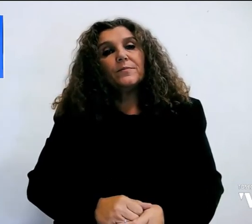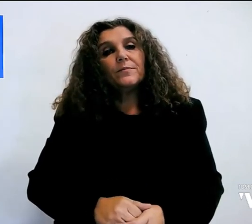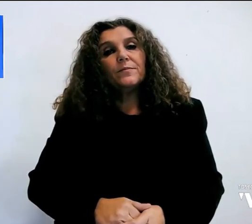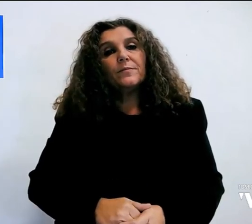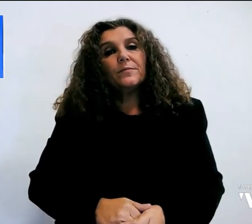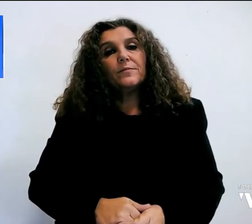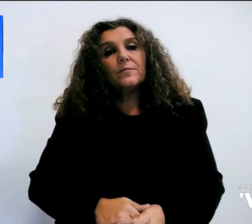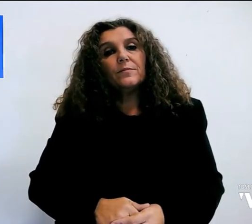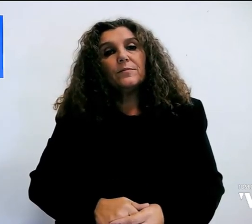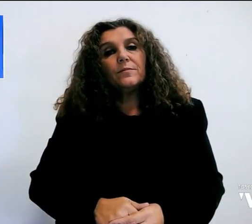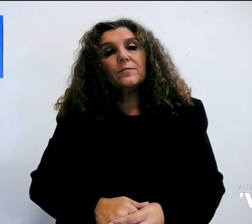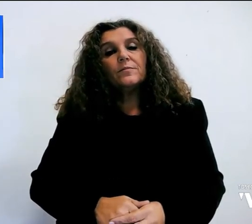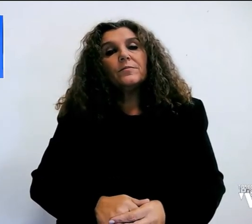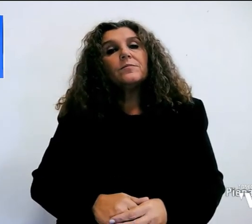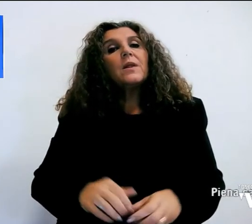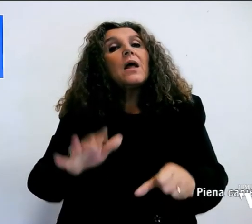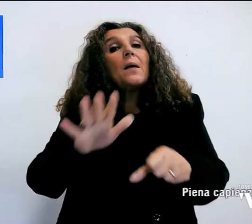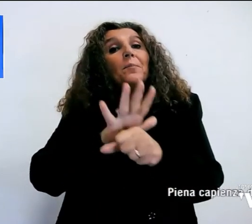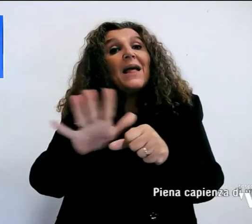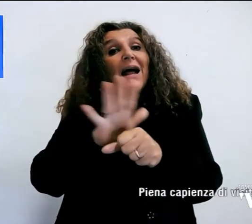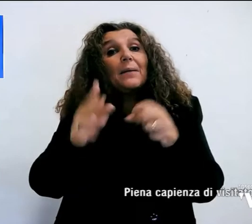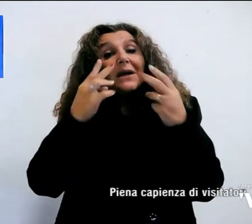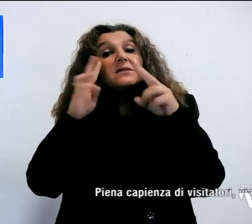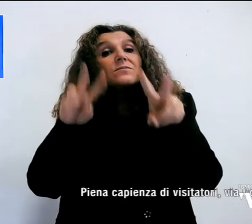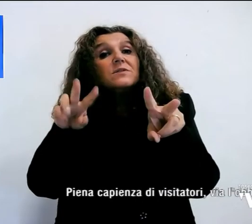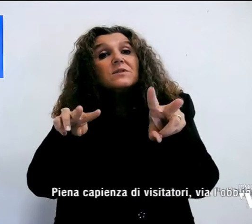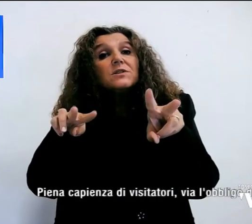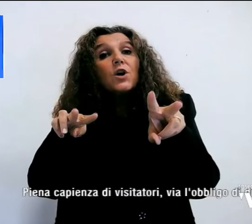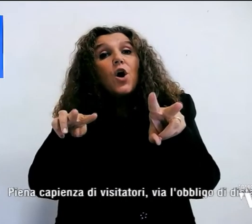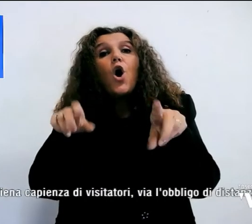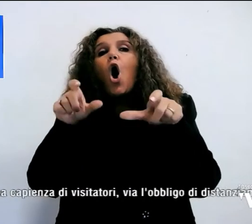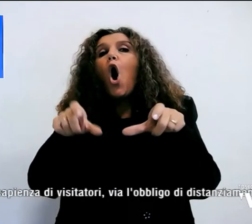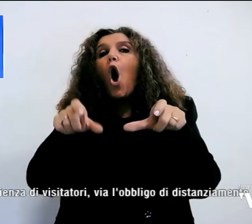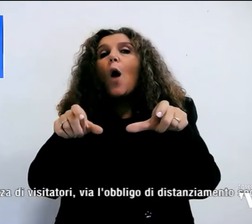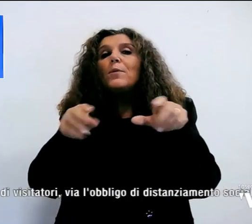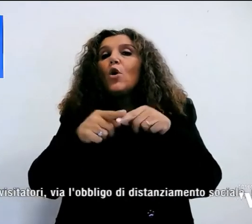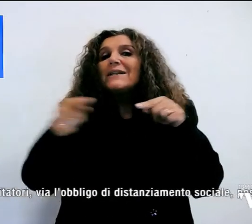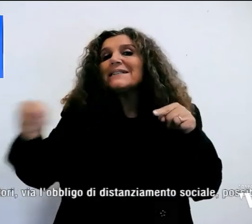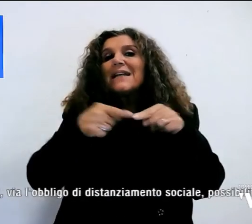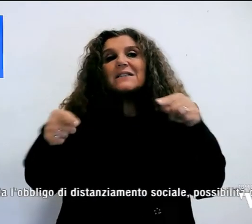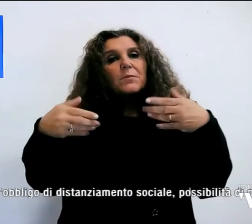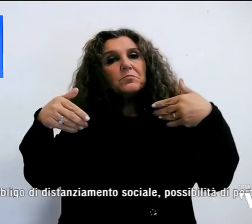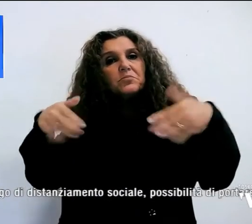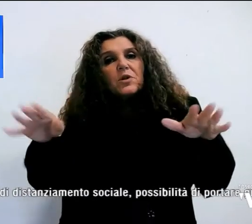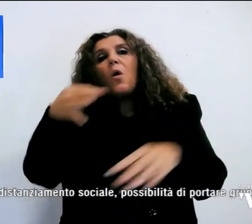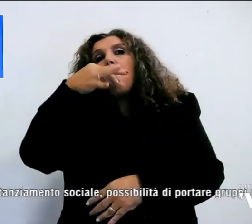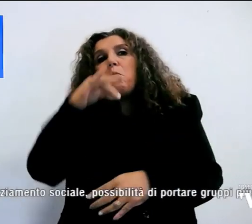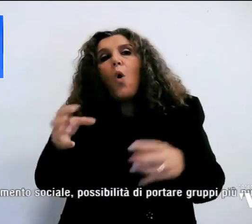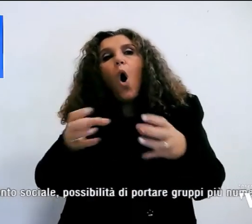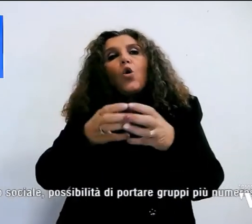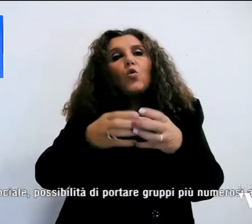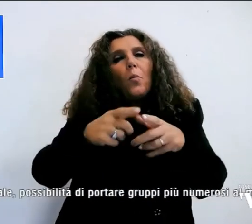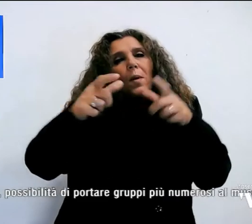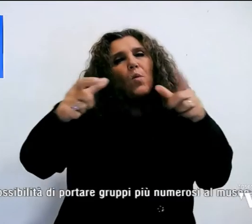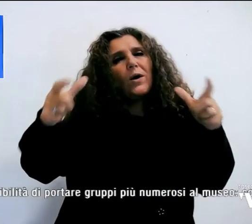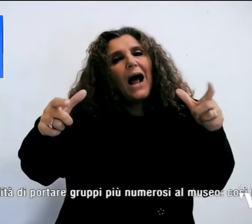E' piena capienza di visitatori, via l'obbligo di distanziamento sociale, possibilità di portare gruppi più numerosi al